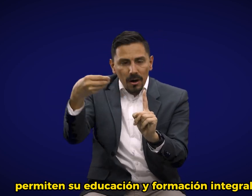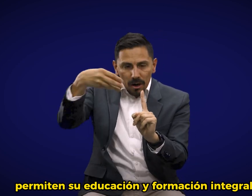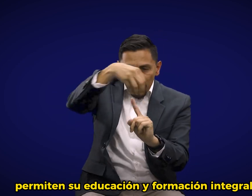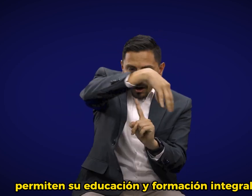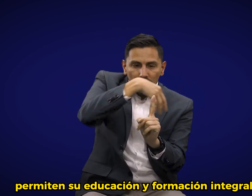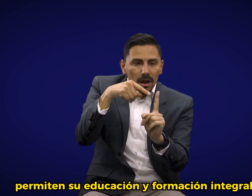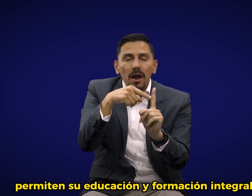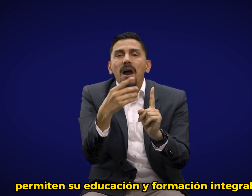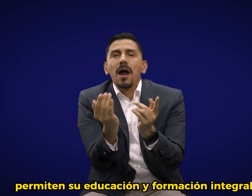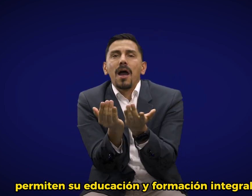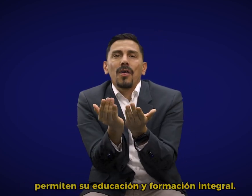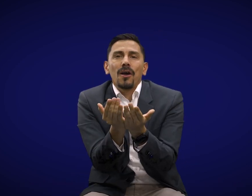integral.